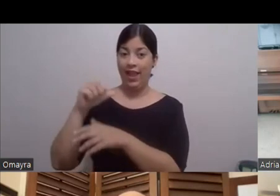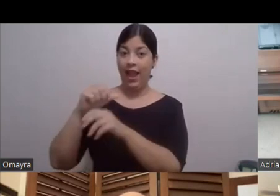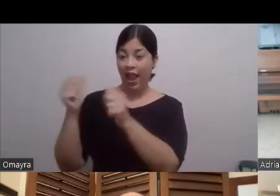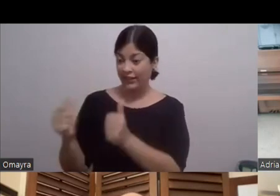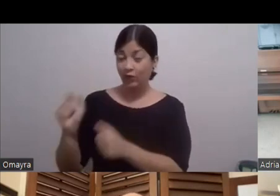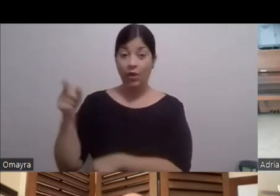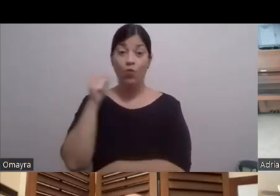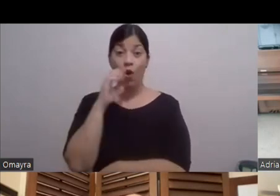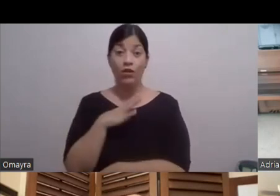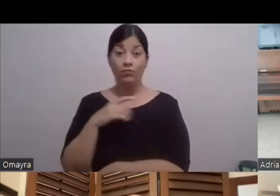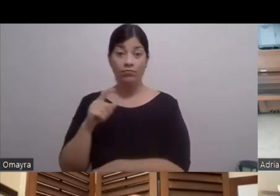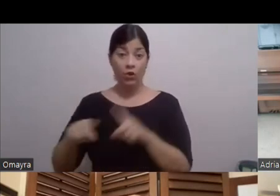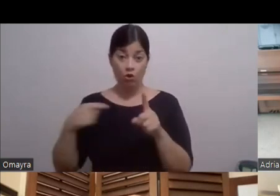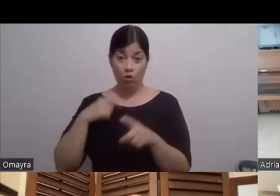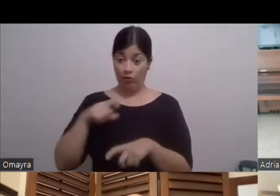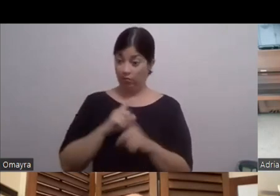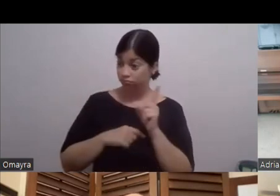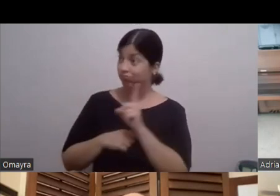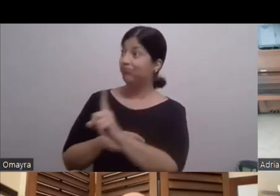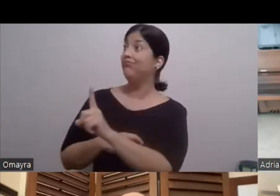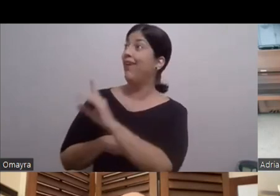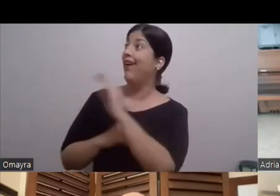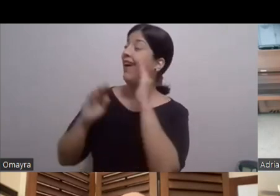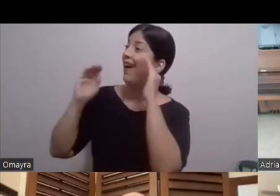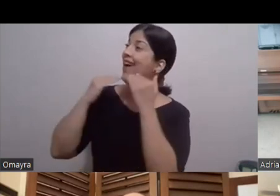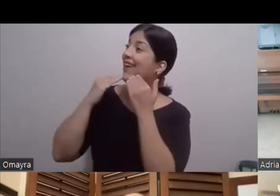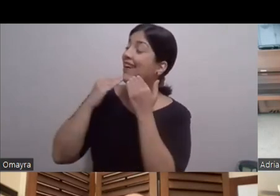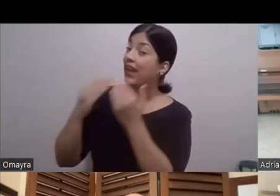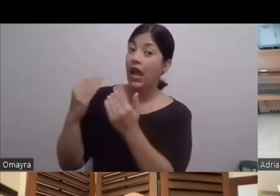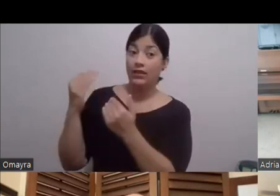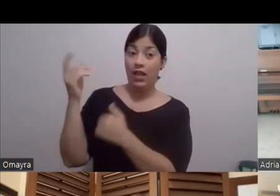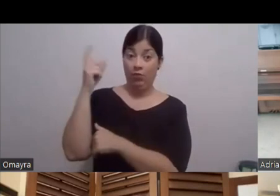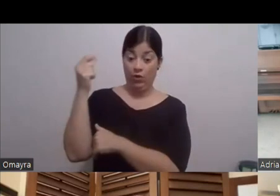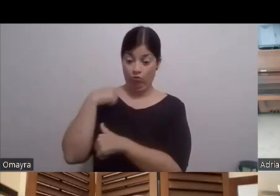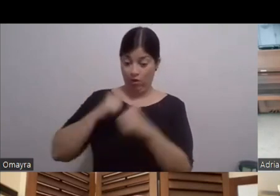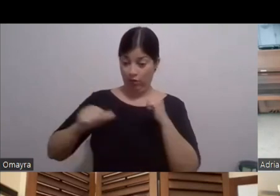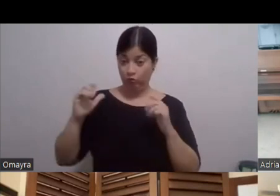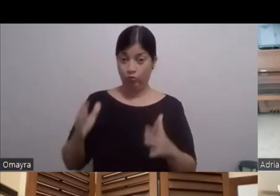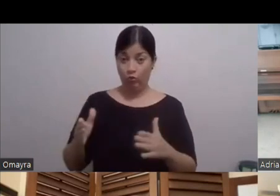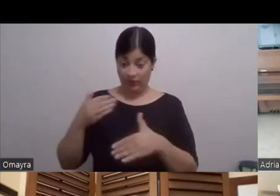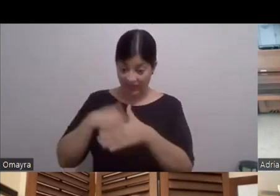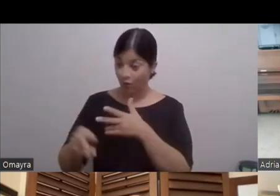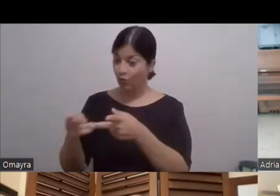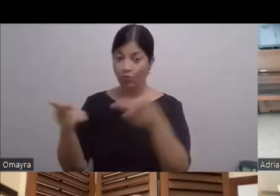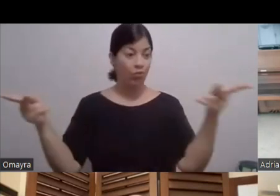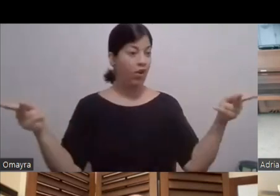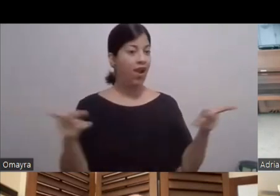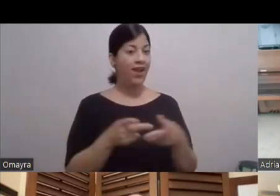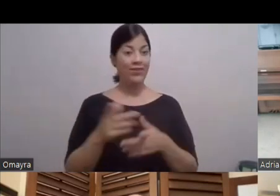tuve que ir a un día A decirle Gracias Porque como actor Entrar en un set En el cual Tú te sientas Que estás en la época Tú te sientas Que